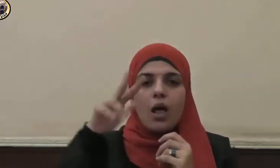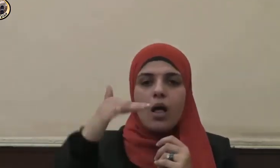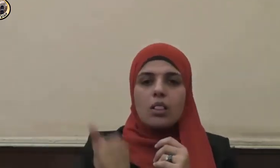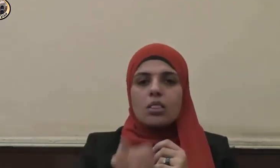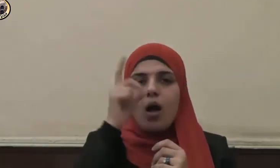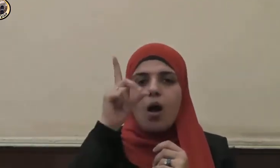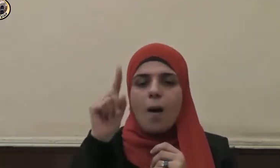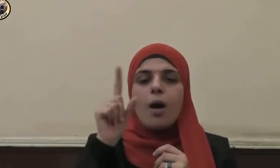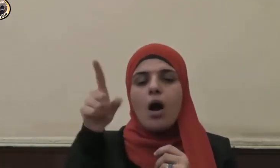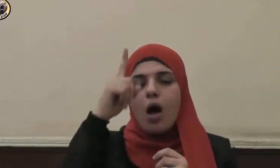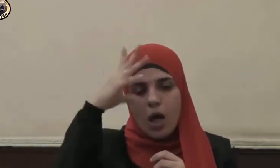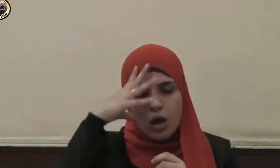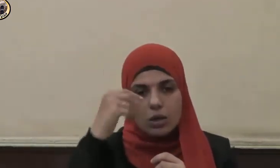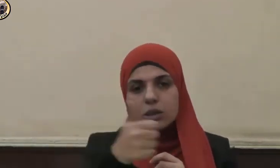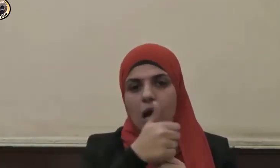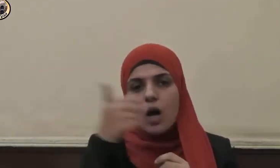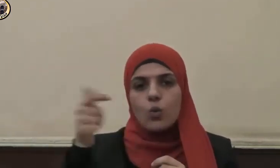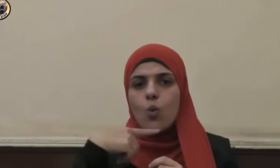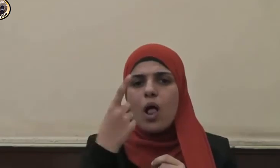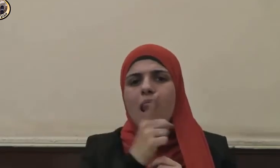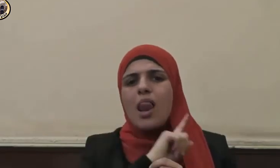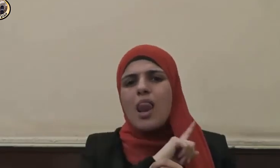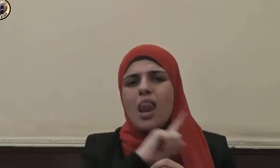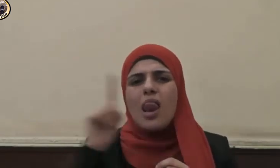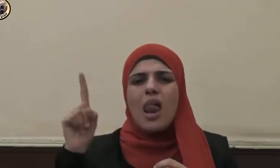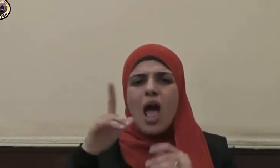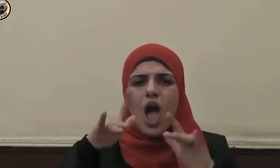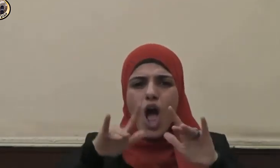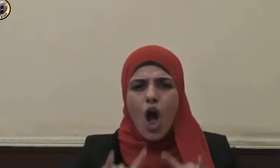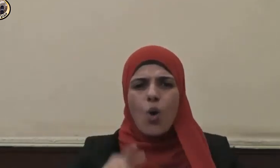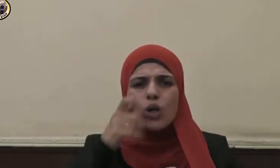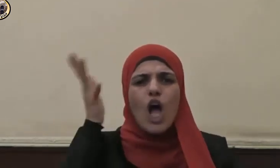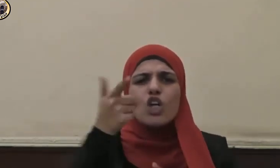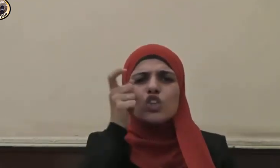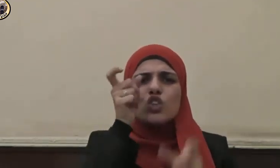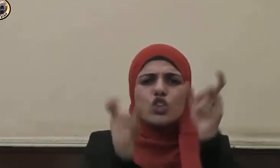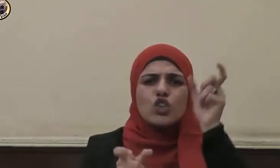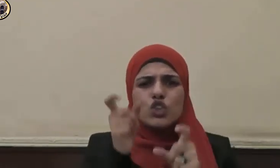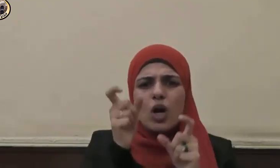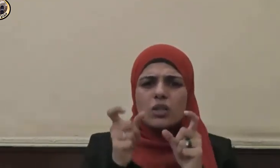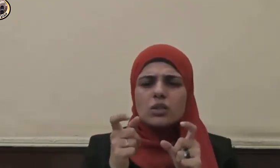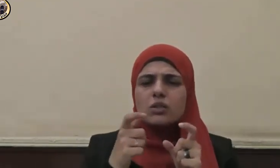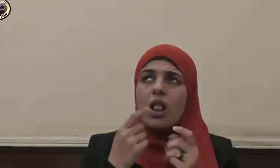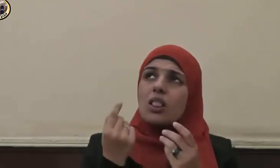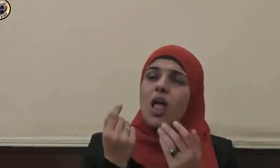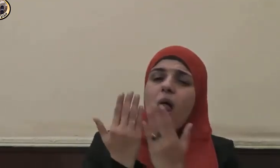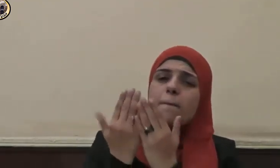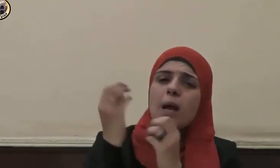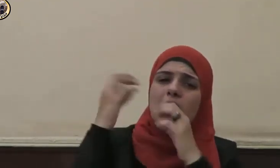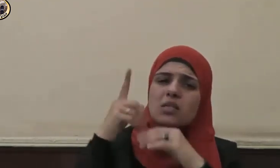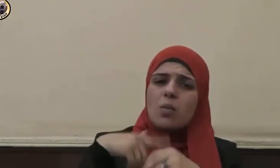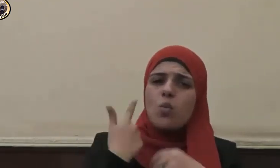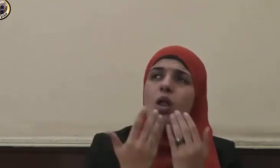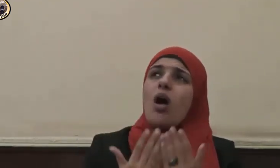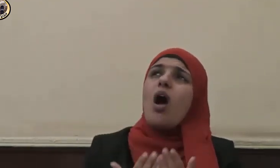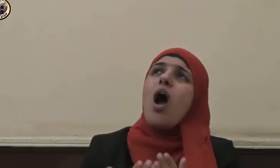عنه لا يقعد أحدكم عن طلب الرزق ويقول اللهم ارزقني